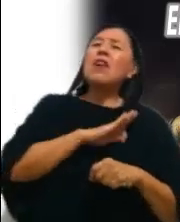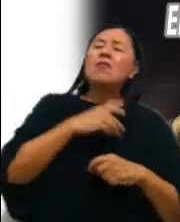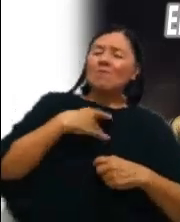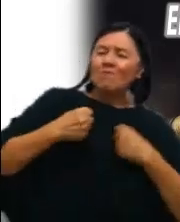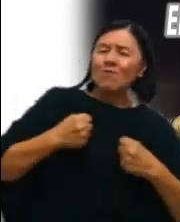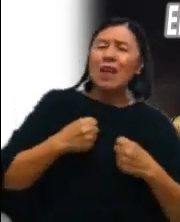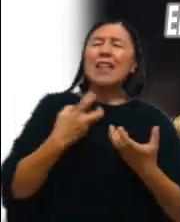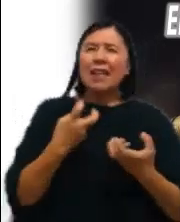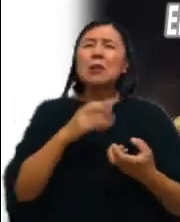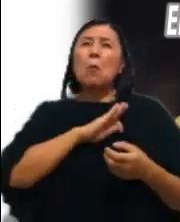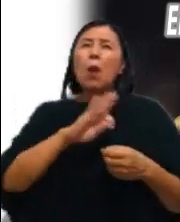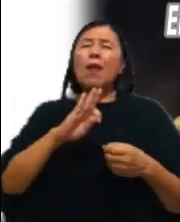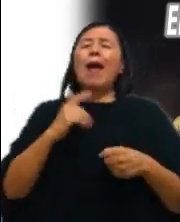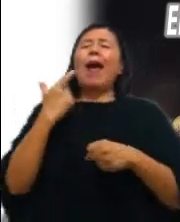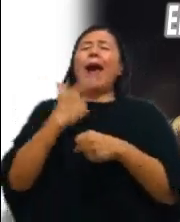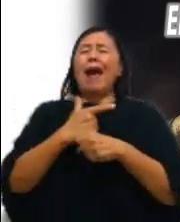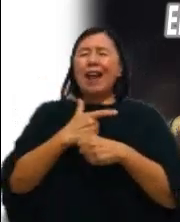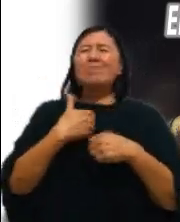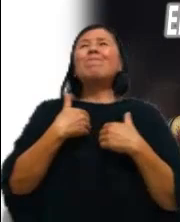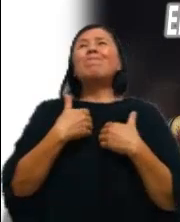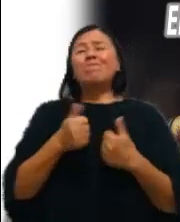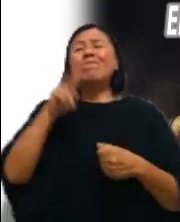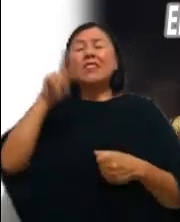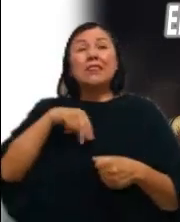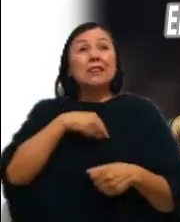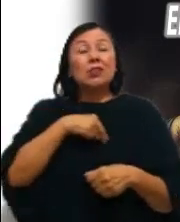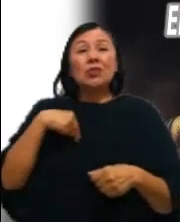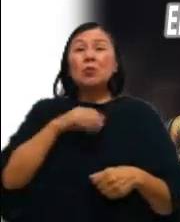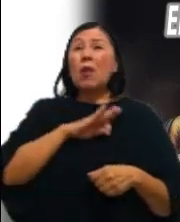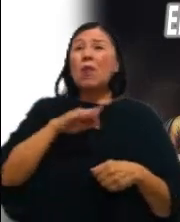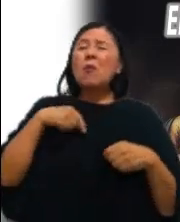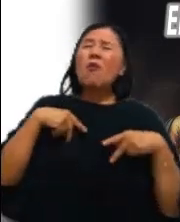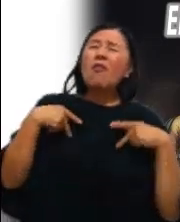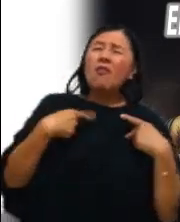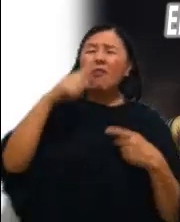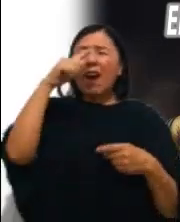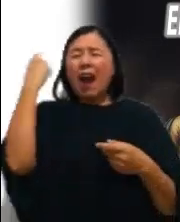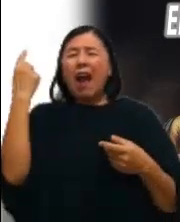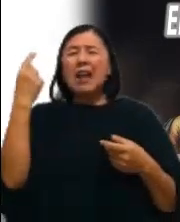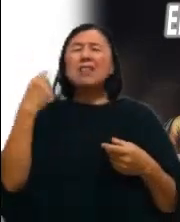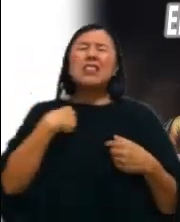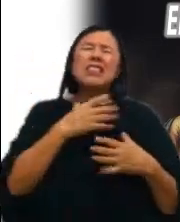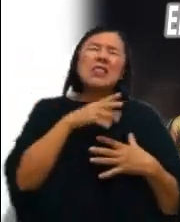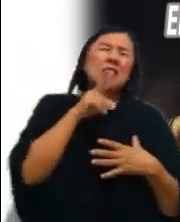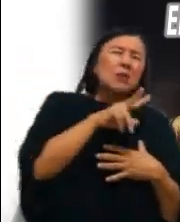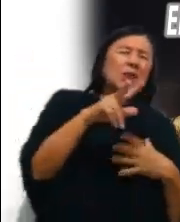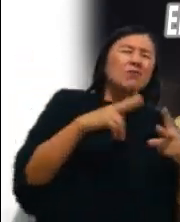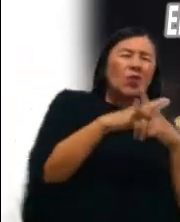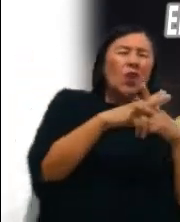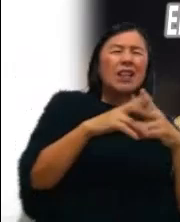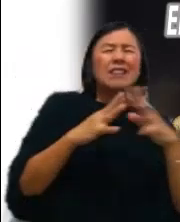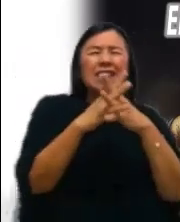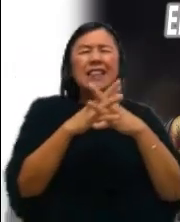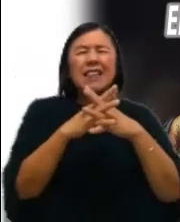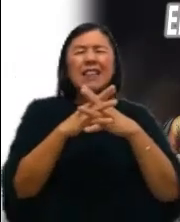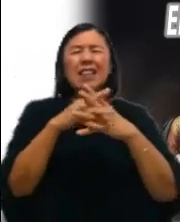comprender lo frágiles que somos Me duele la violencia, la guerra, el hambre, la muerte